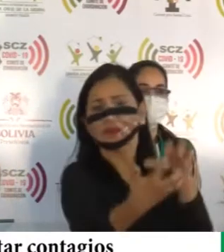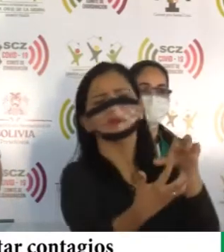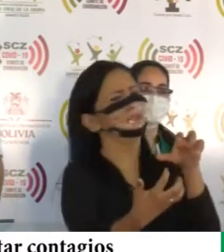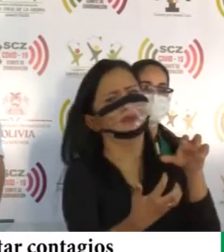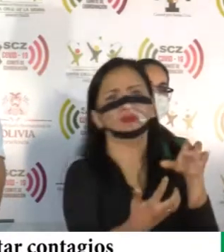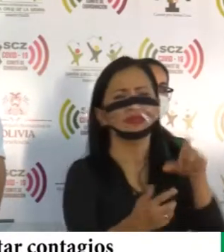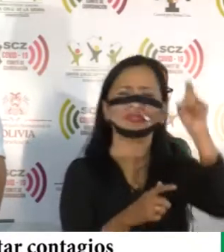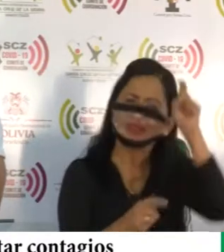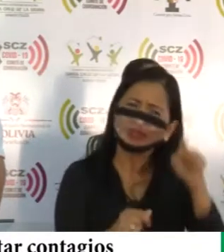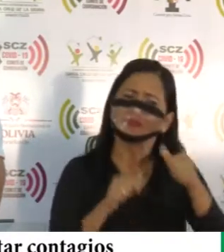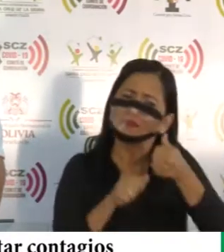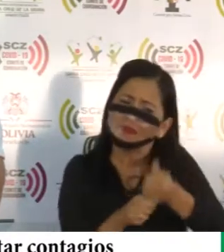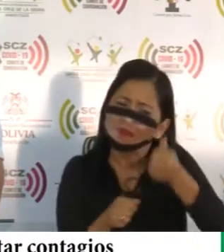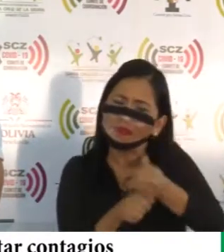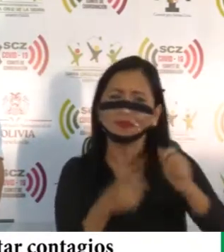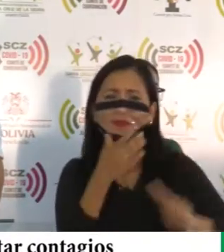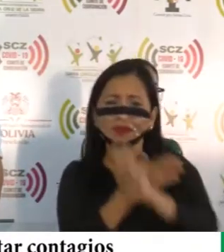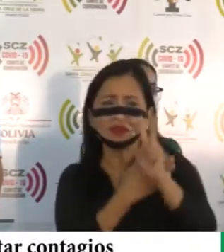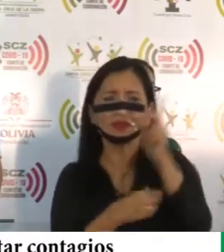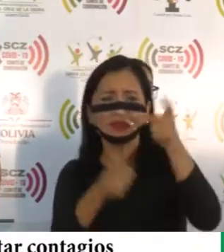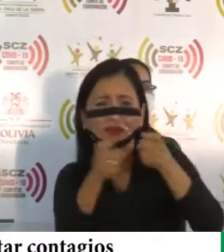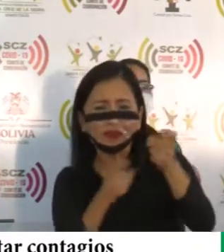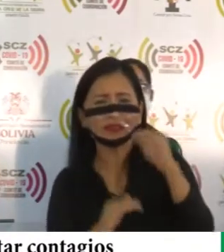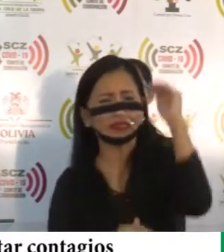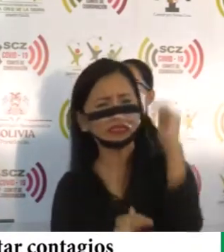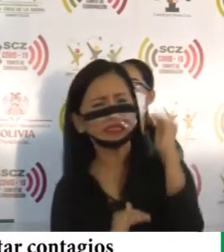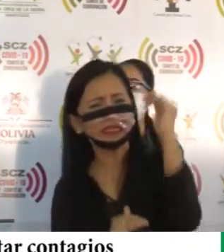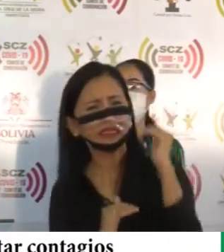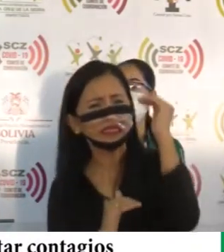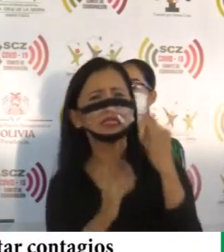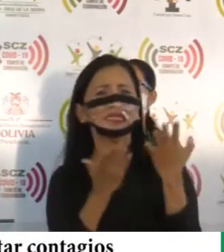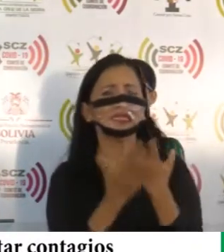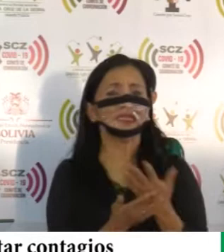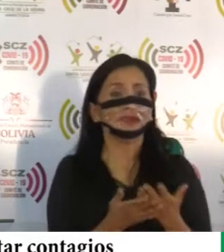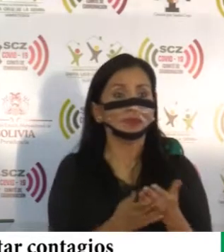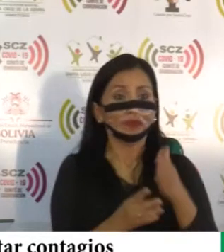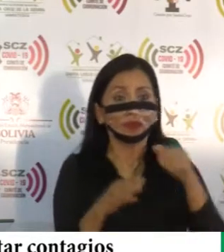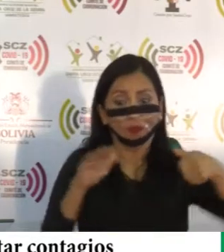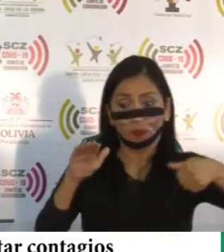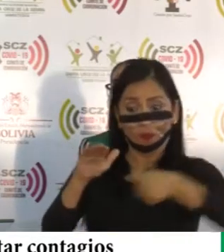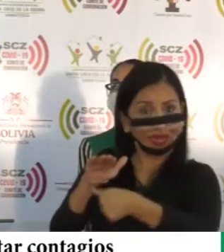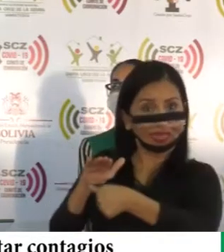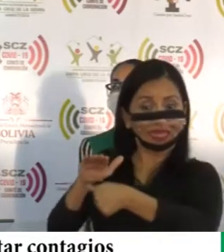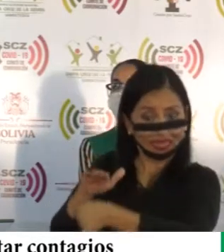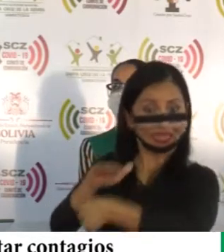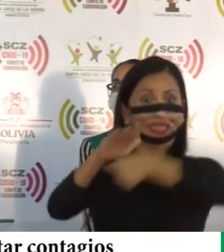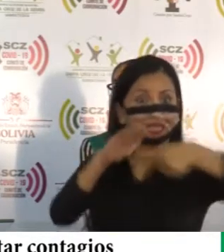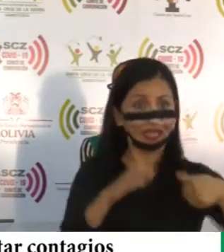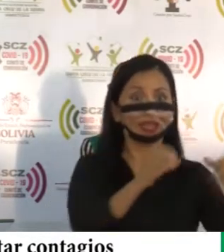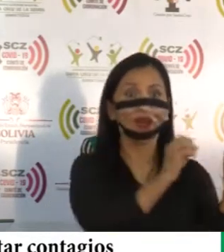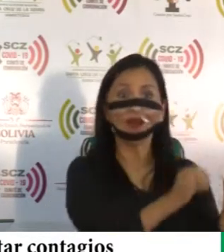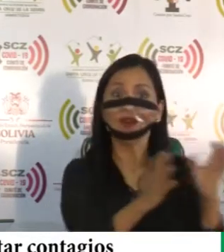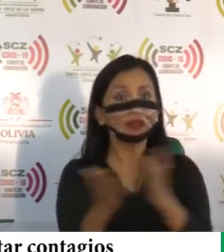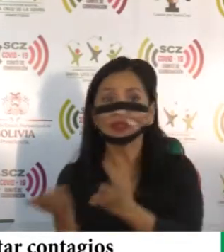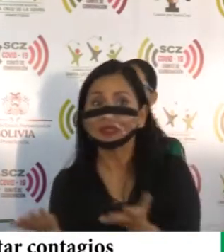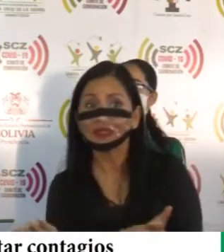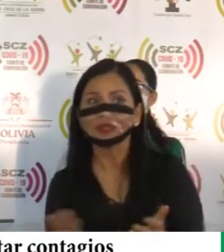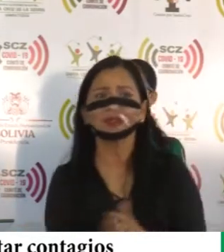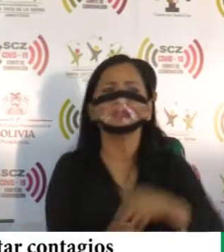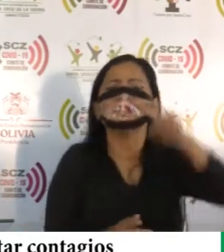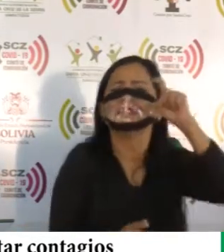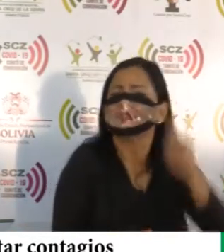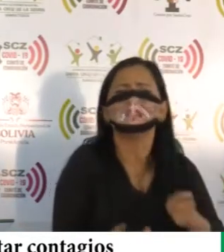continuar con la prevención, control y mitigación. La cuarentena ordenada debe ser un